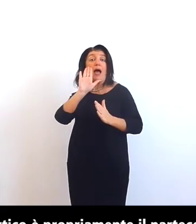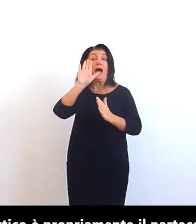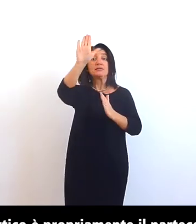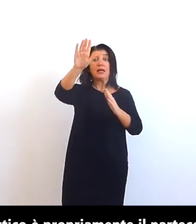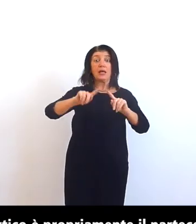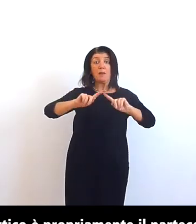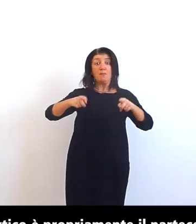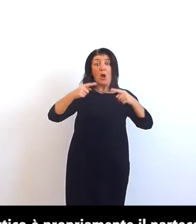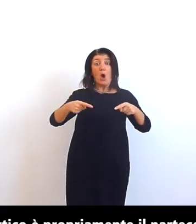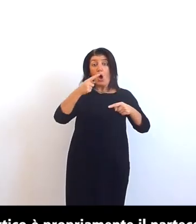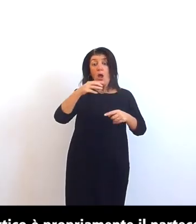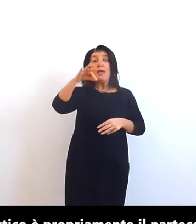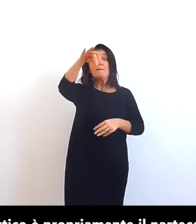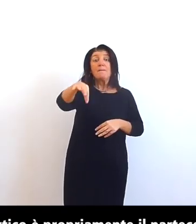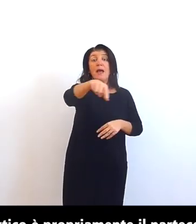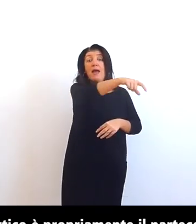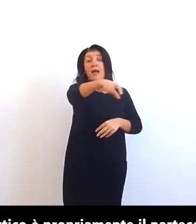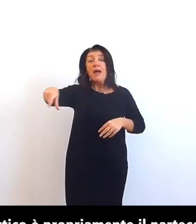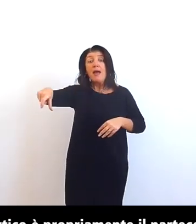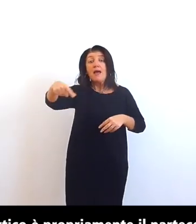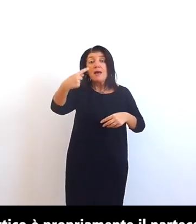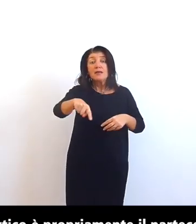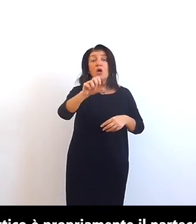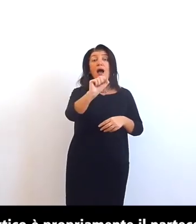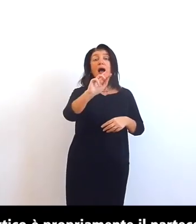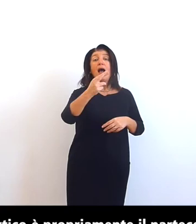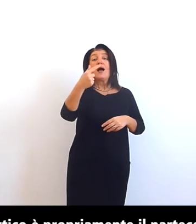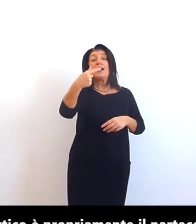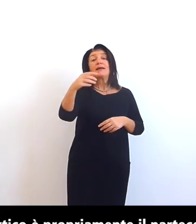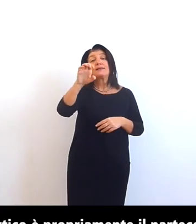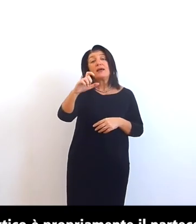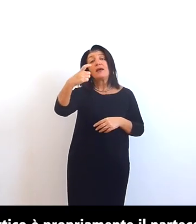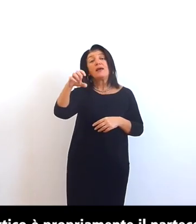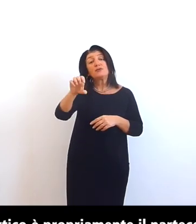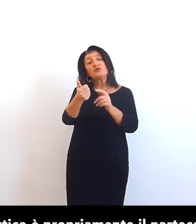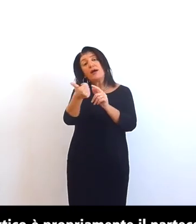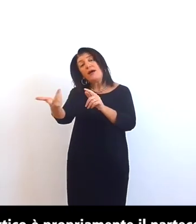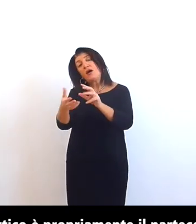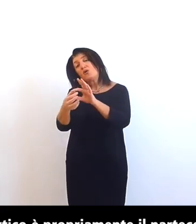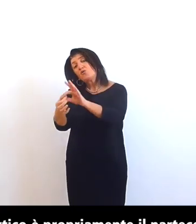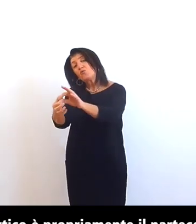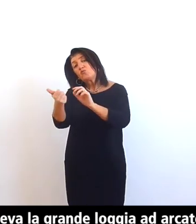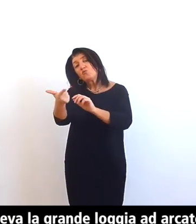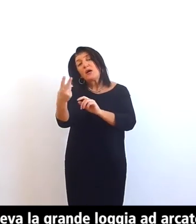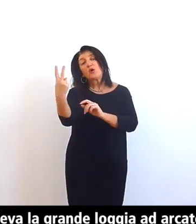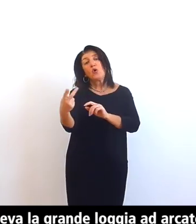cui si eleva la grande loggia ad arcate di gradanti che costituisce la facciata il